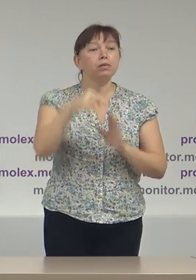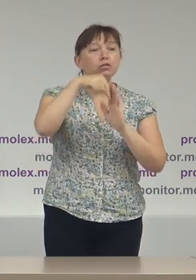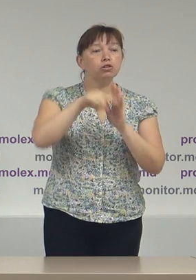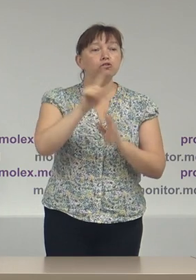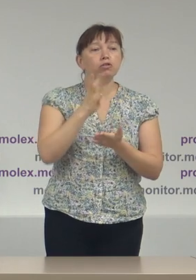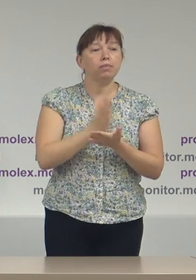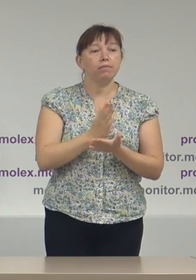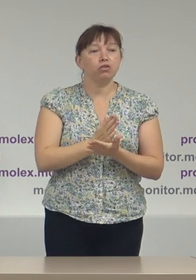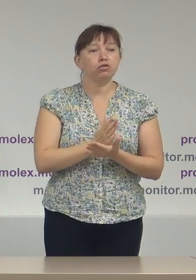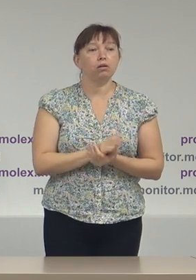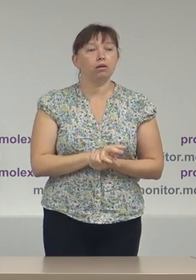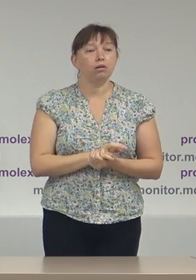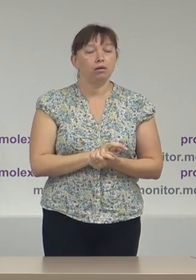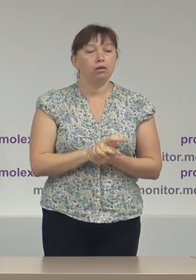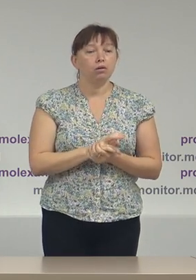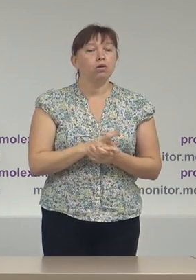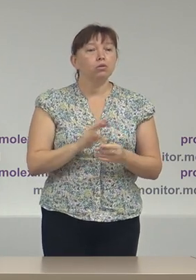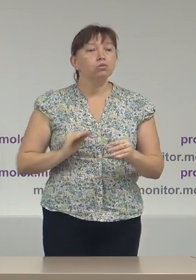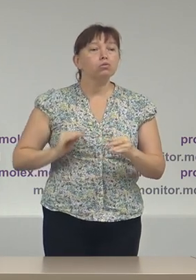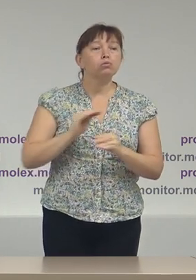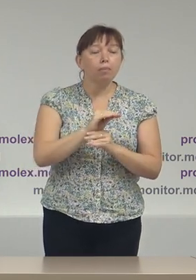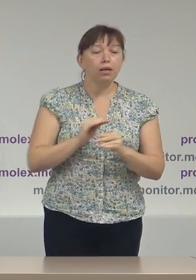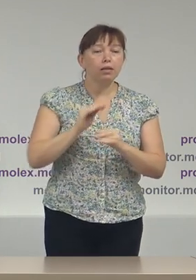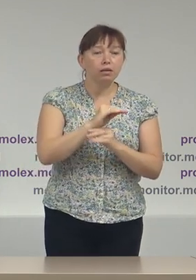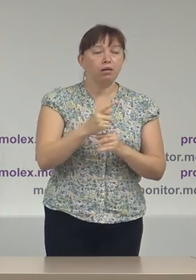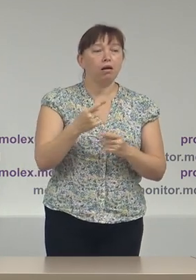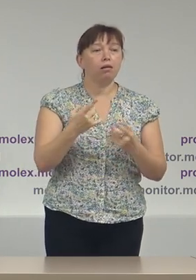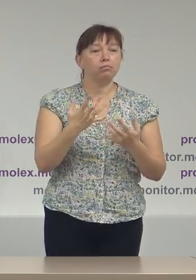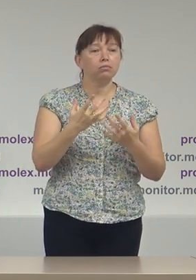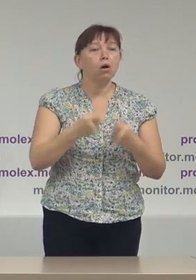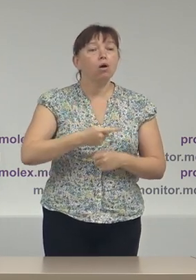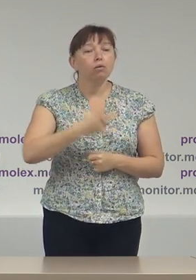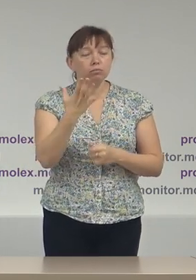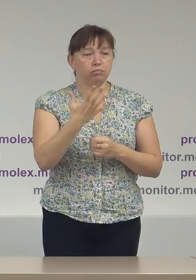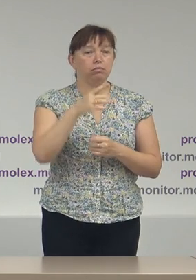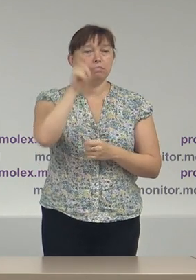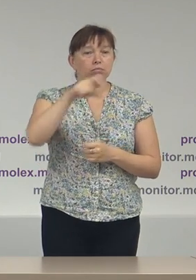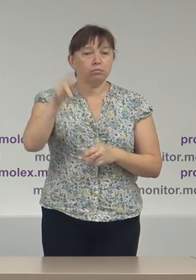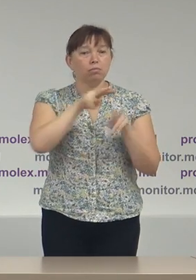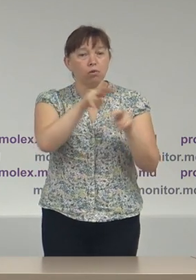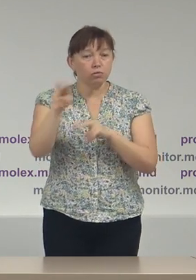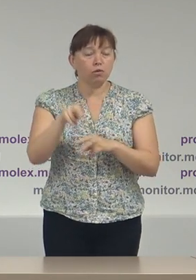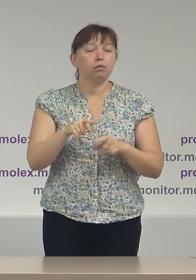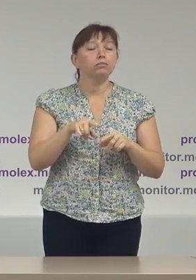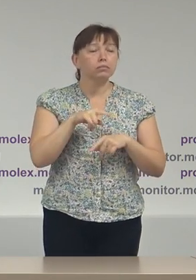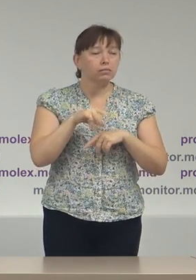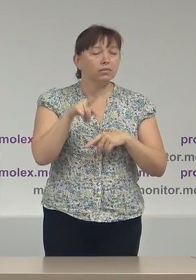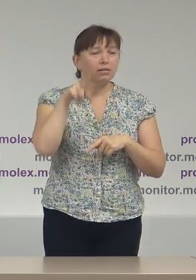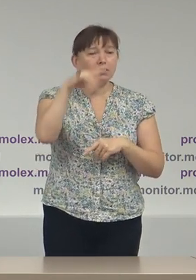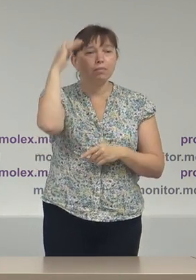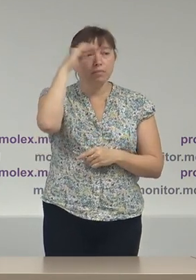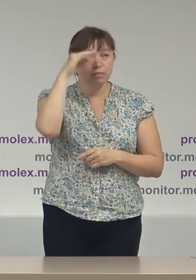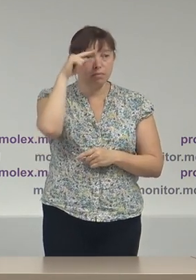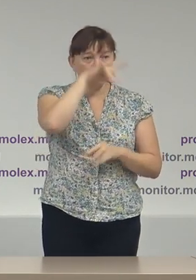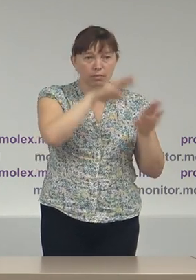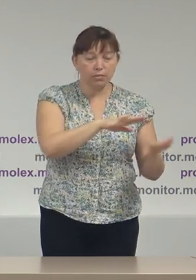privește suplinirea numărului de observatori pentru monitorizarea procesului electoral în regiunea transnistreană și